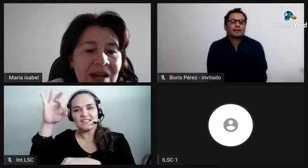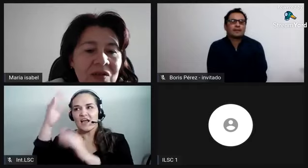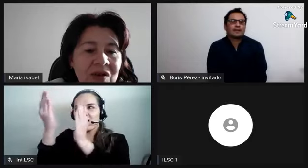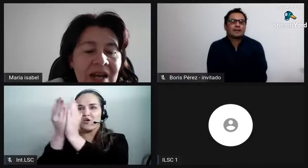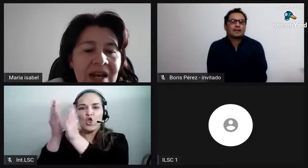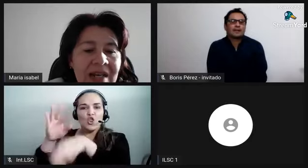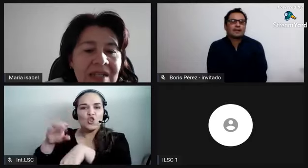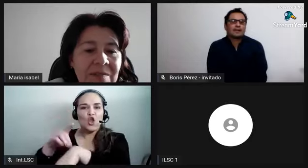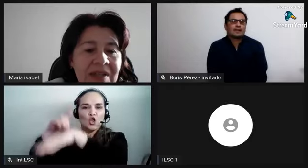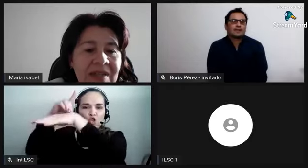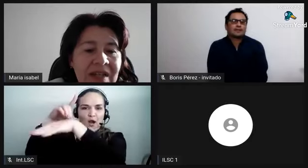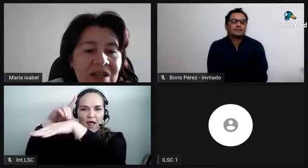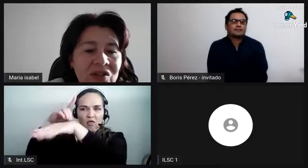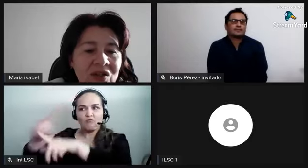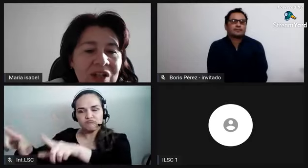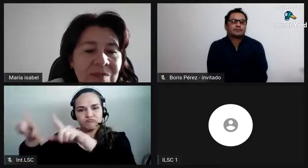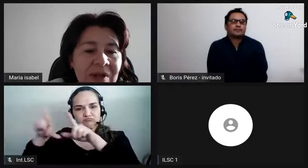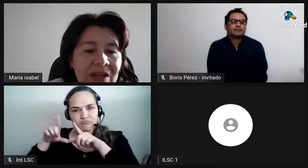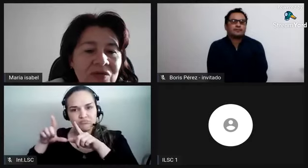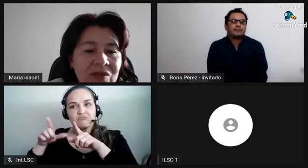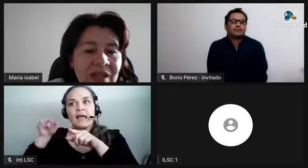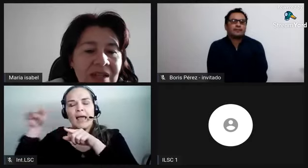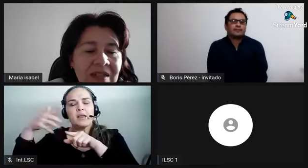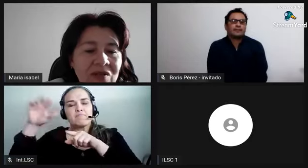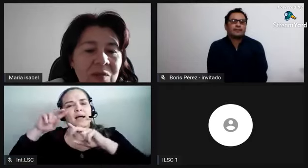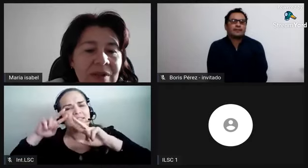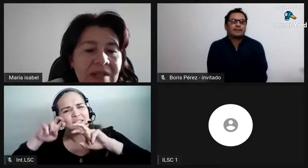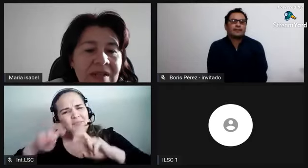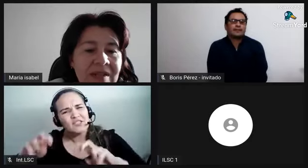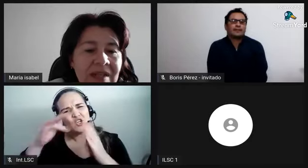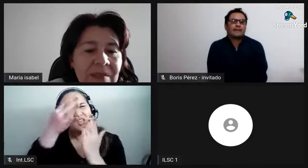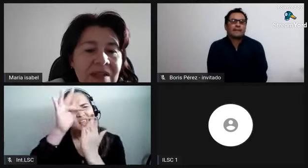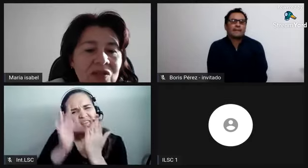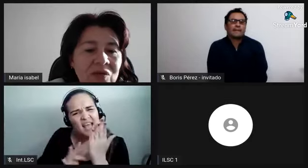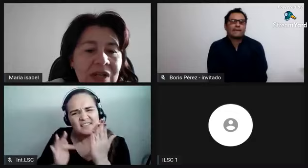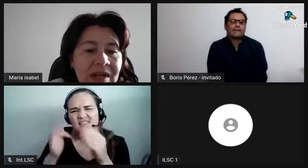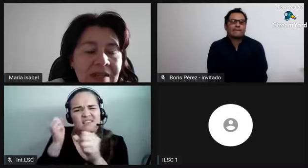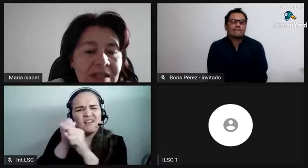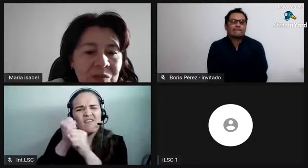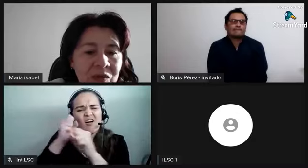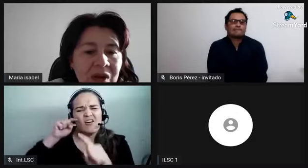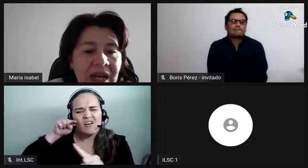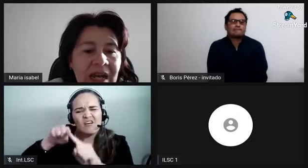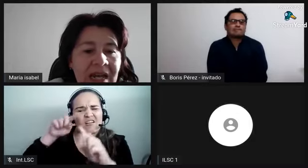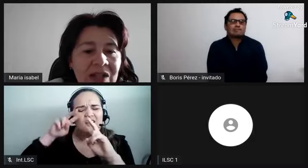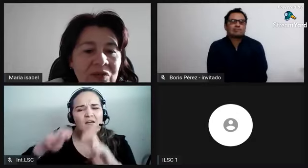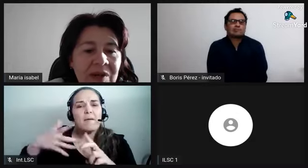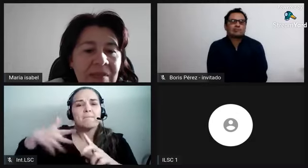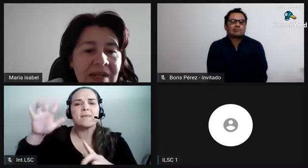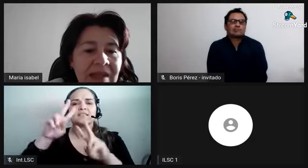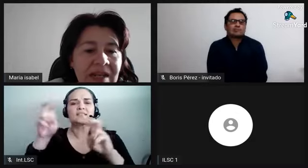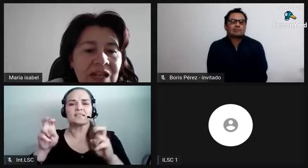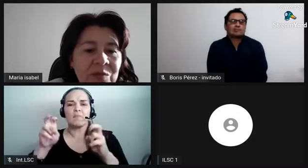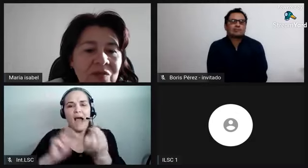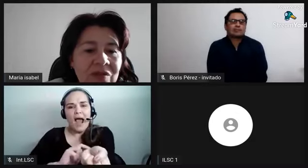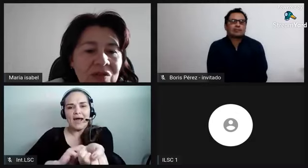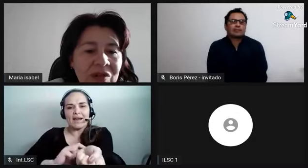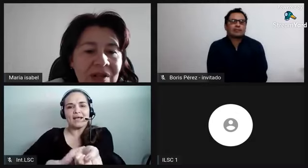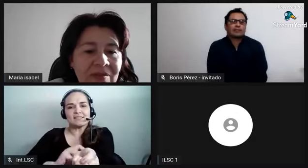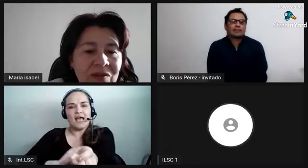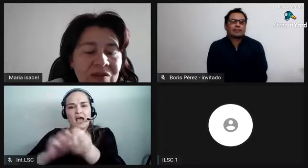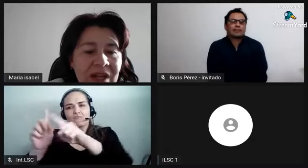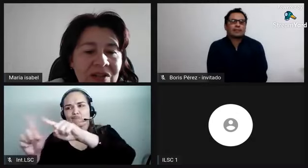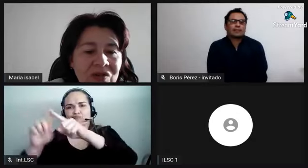ha basado las investigaciones para sus tesis son precisamente sobre racismo. Él actualmente es